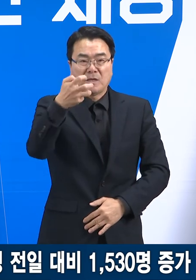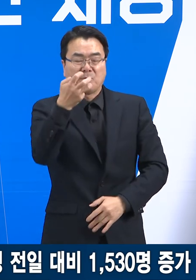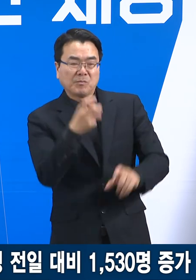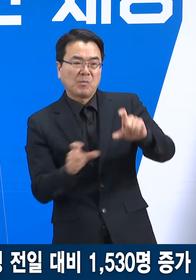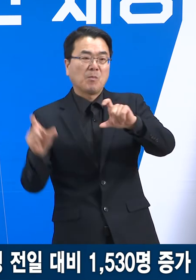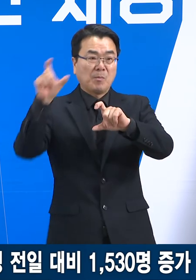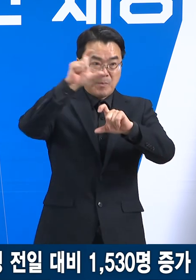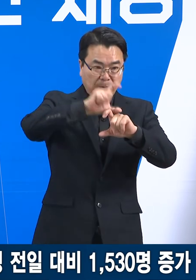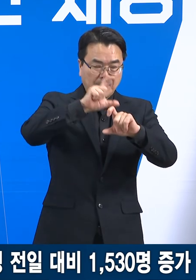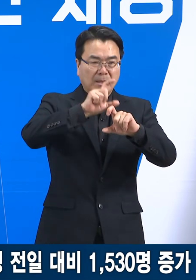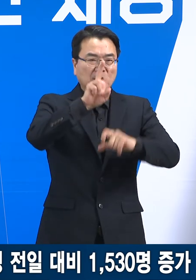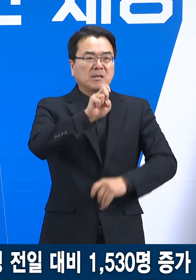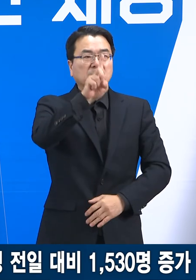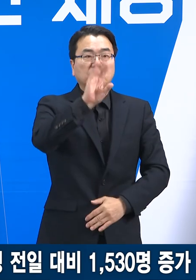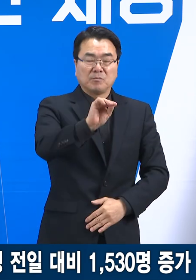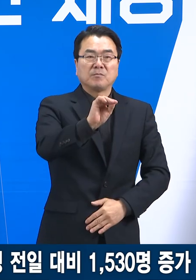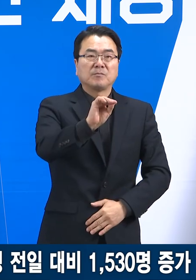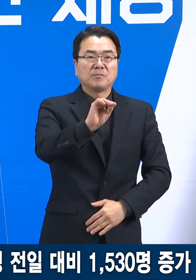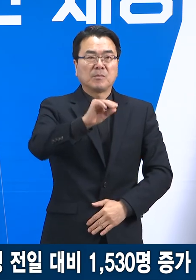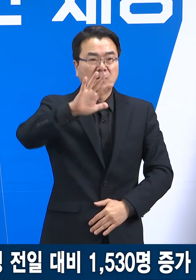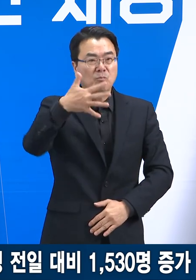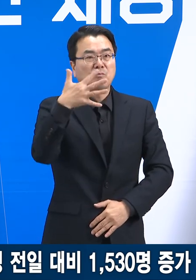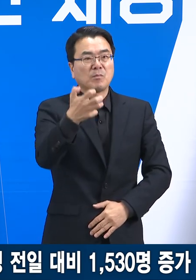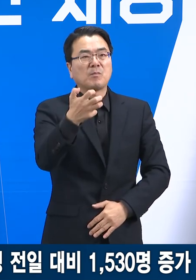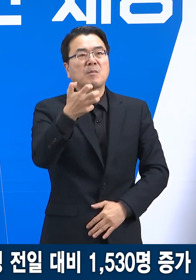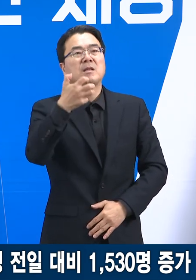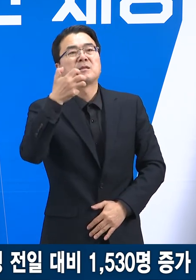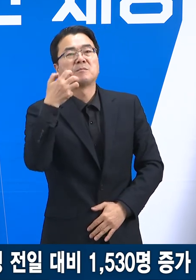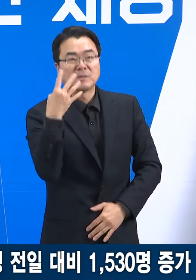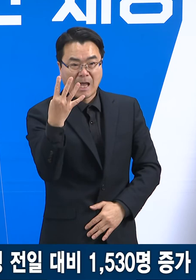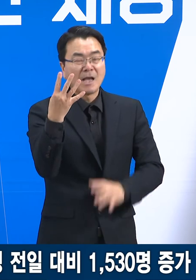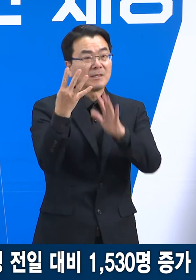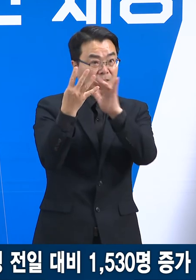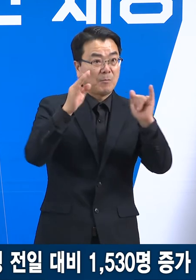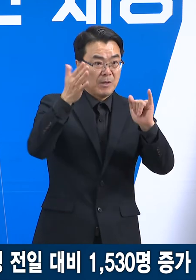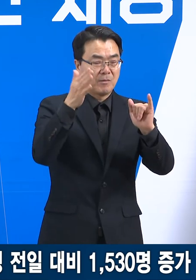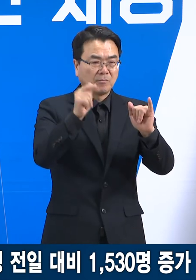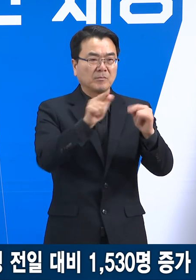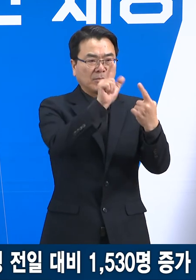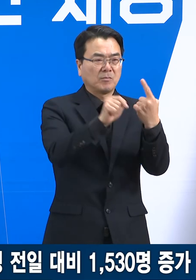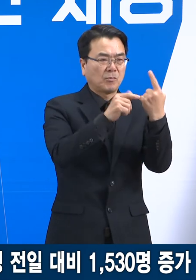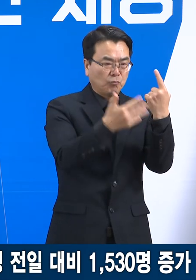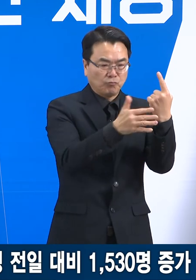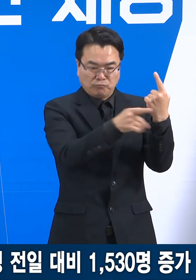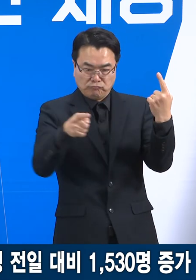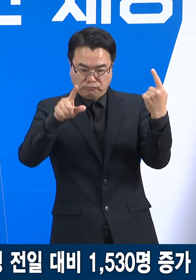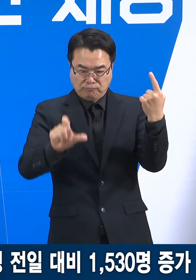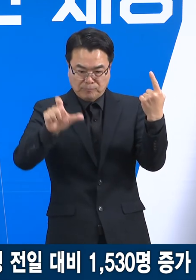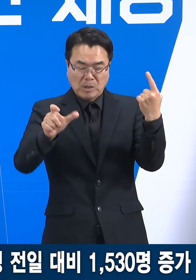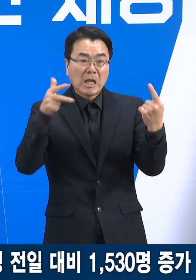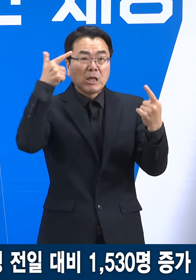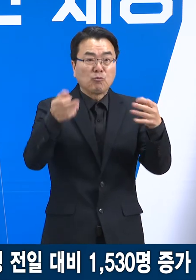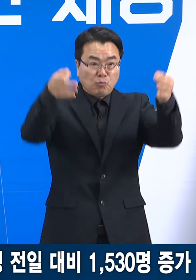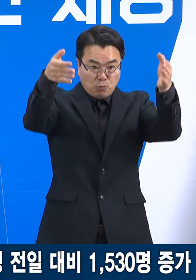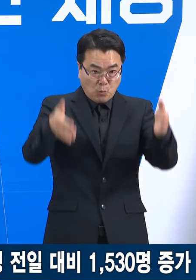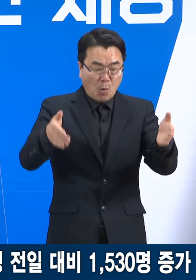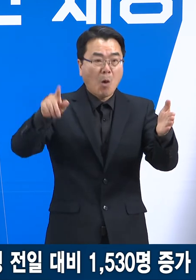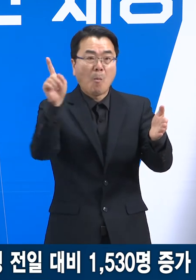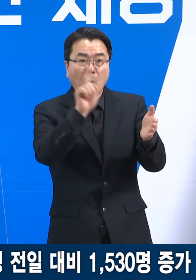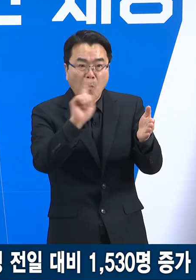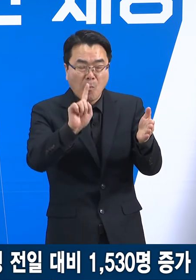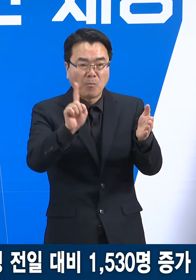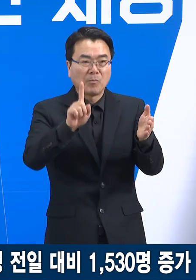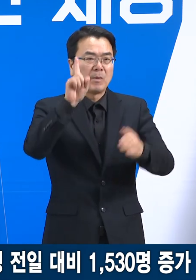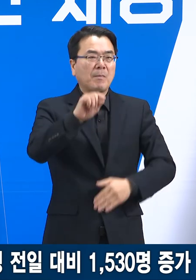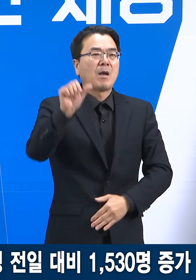증가한 21만 983명입니다. 1월 9일부터 1월 15일까지 한 주간 발생한 도내 확진자 수는